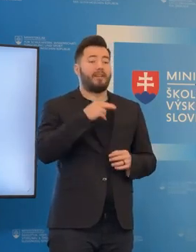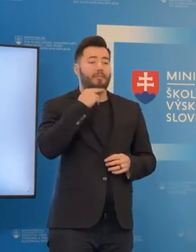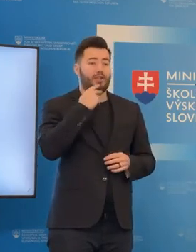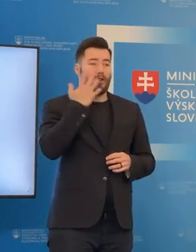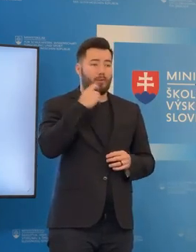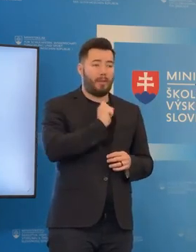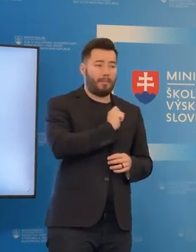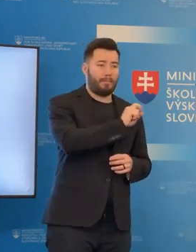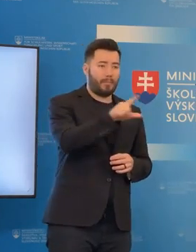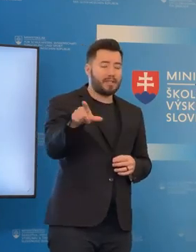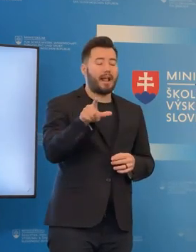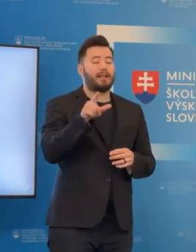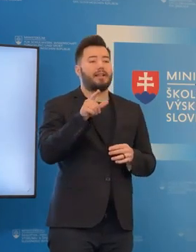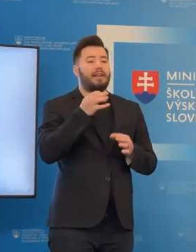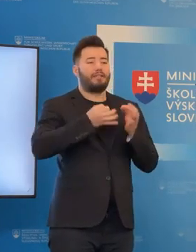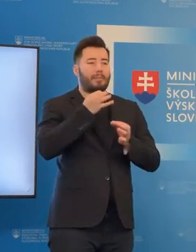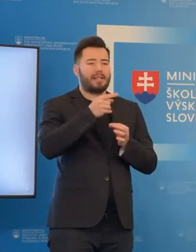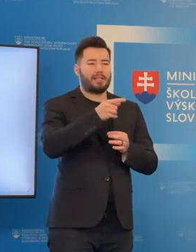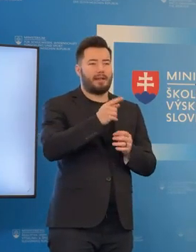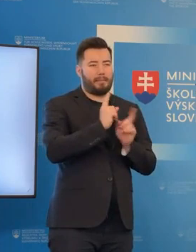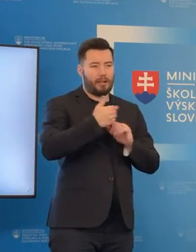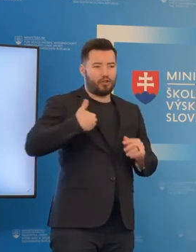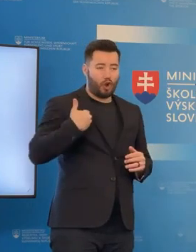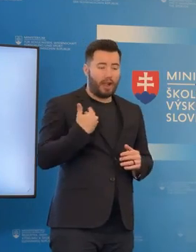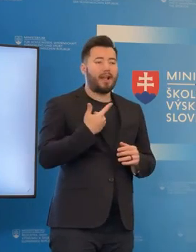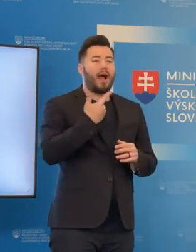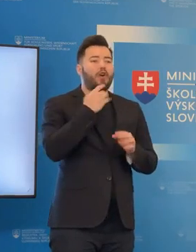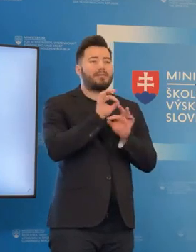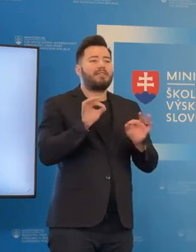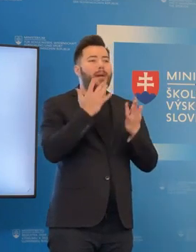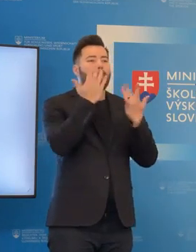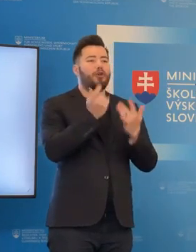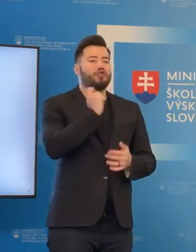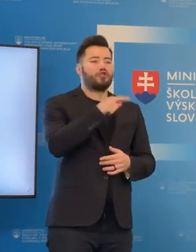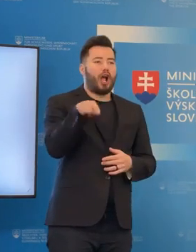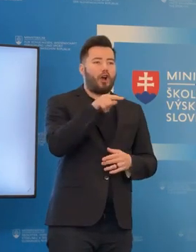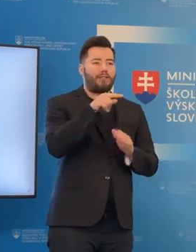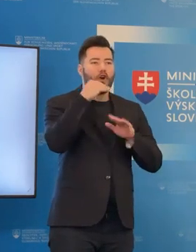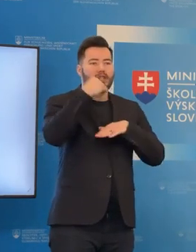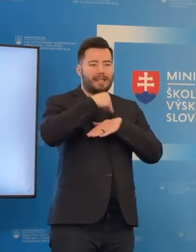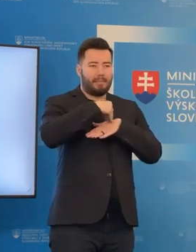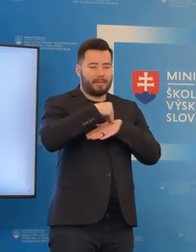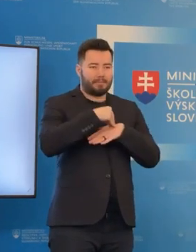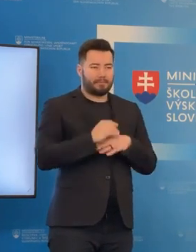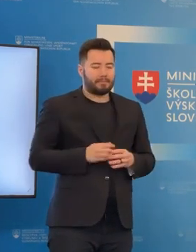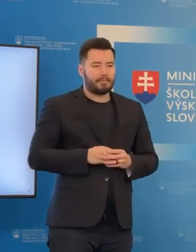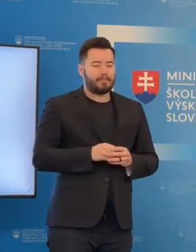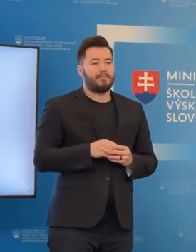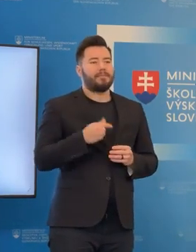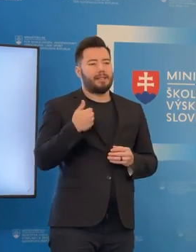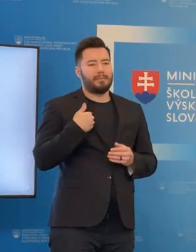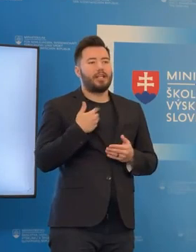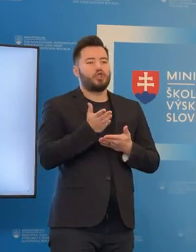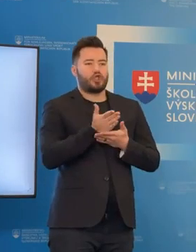aktuálny počet žiakov. Robilo sa to cez systém ASC Agendy alebo stránku EduPage. Toto sú iba čiastočné dáta, ktoré